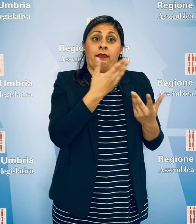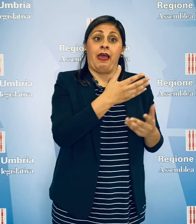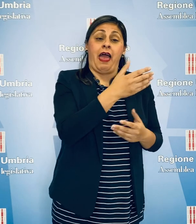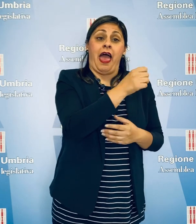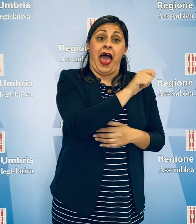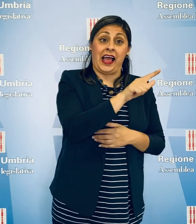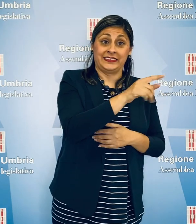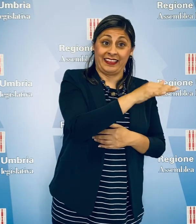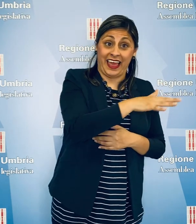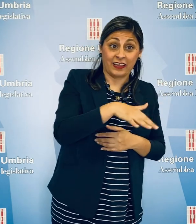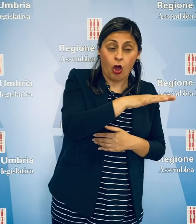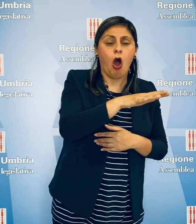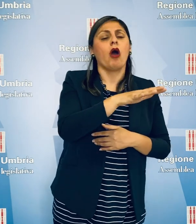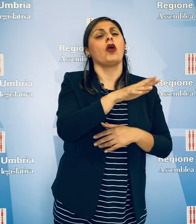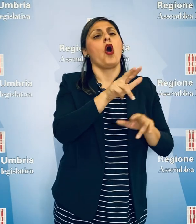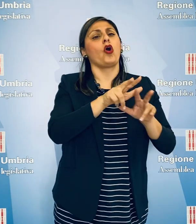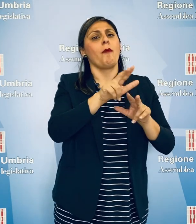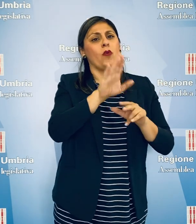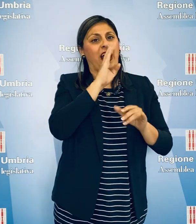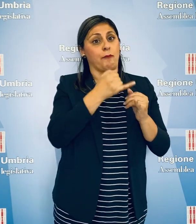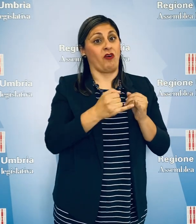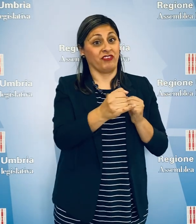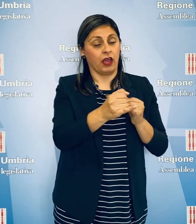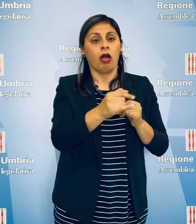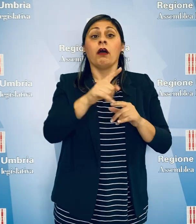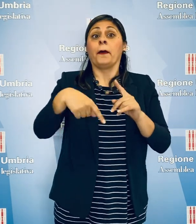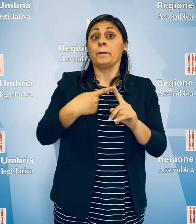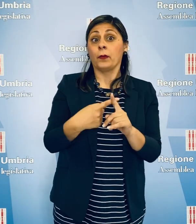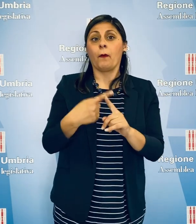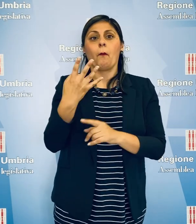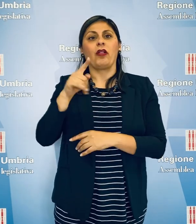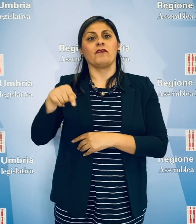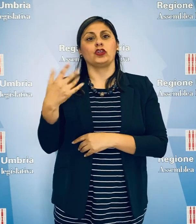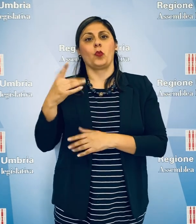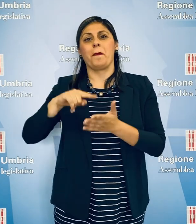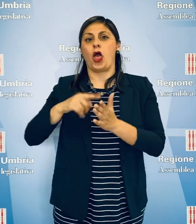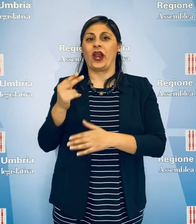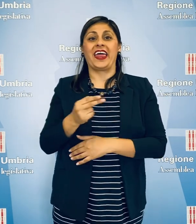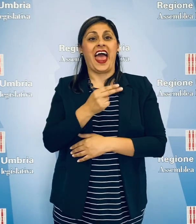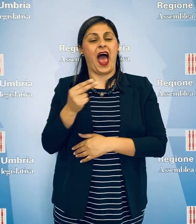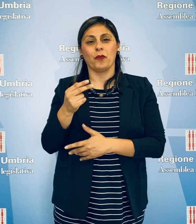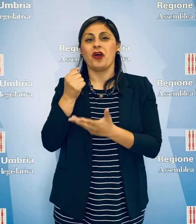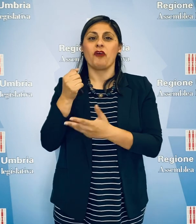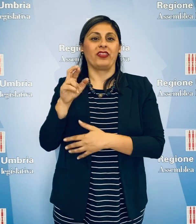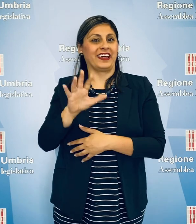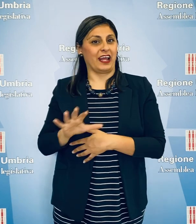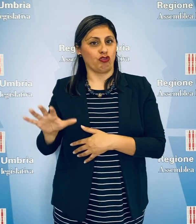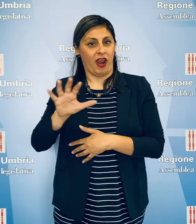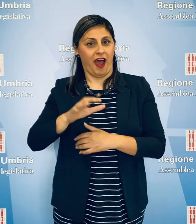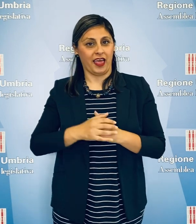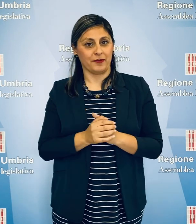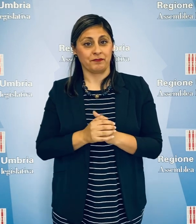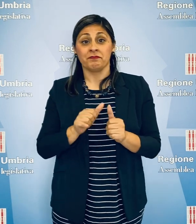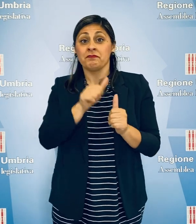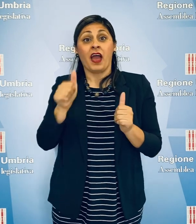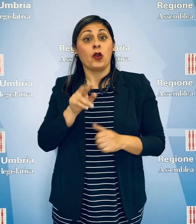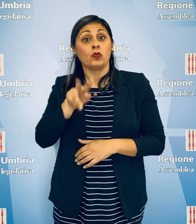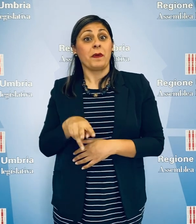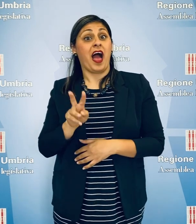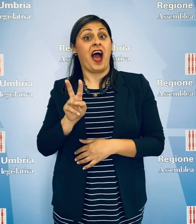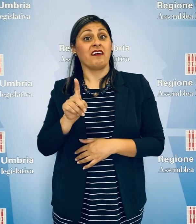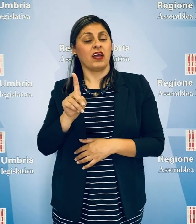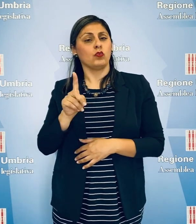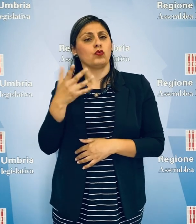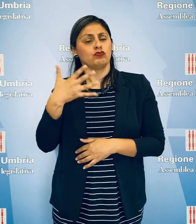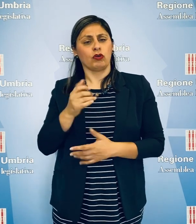sanitarie e territoriali e ai comuni capofila e 4,5 milioni di euro di fondi regionali. Nel 2021